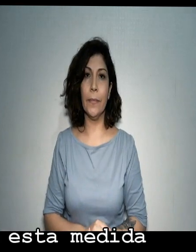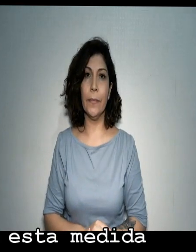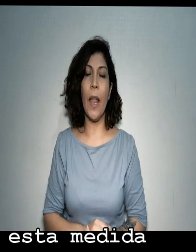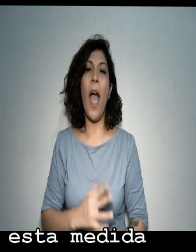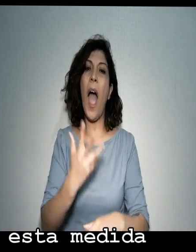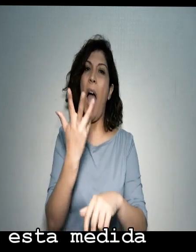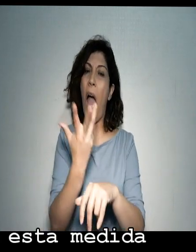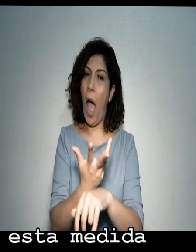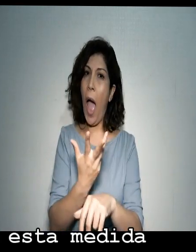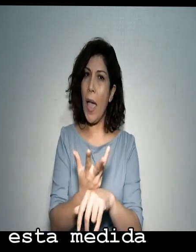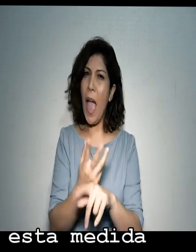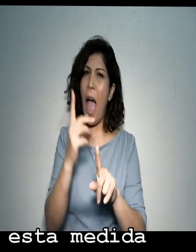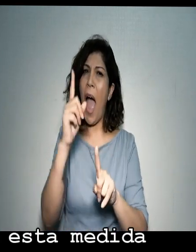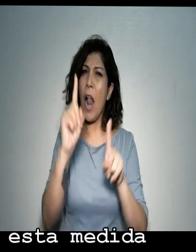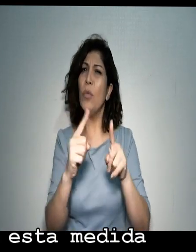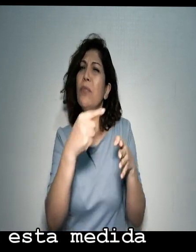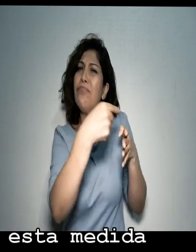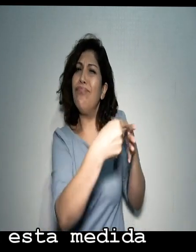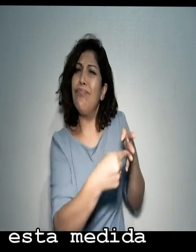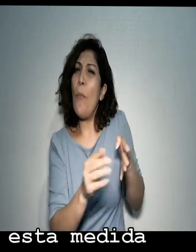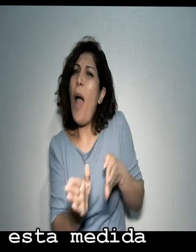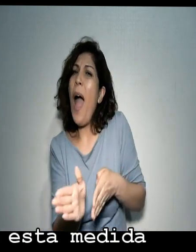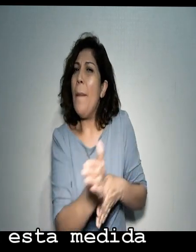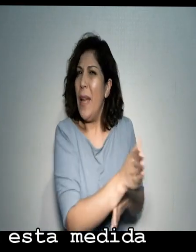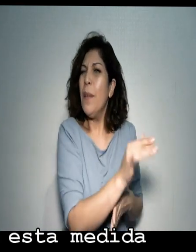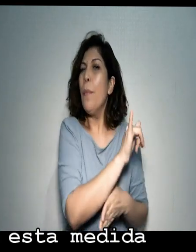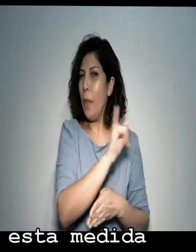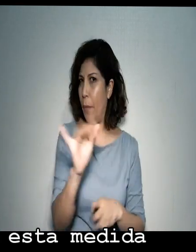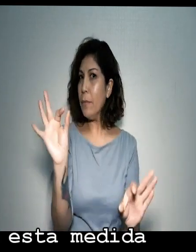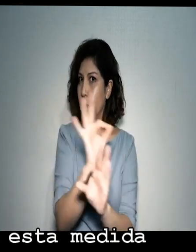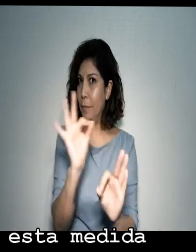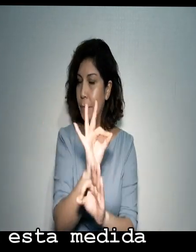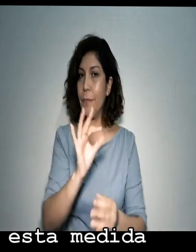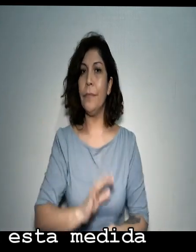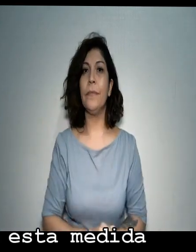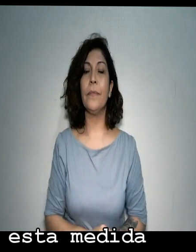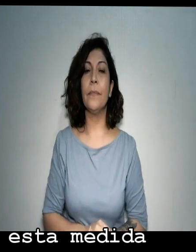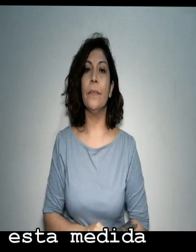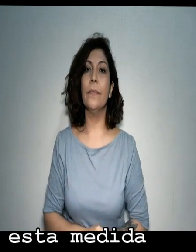Existen excepciones a esta medida que serán detalladas más adelante.